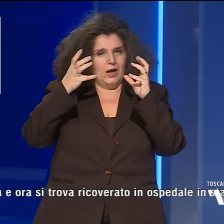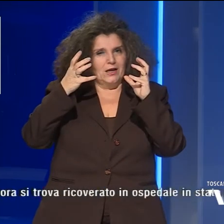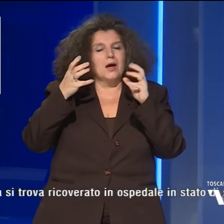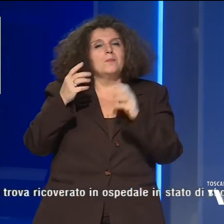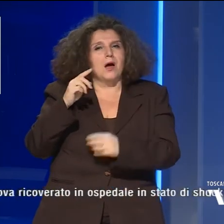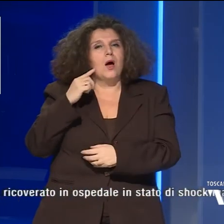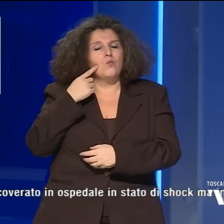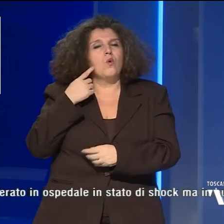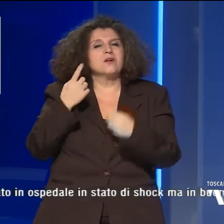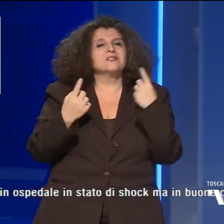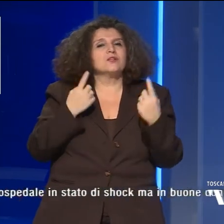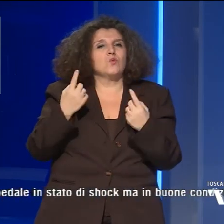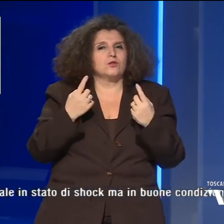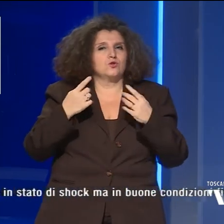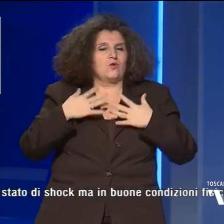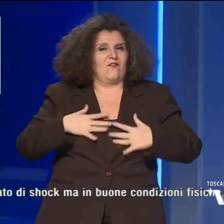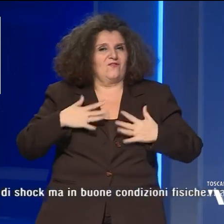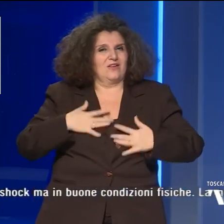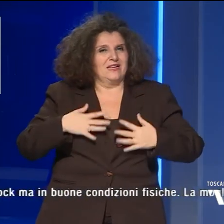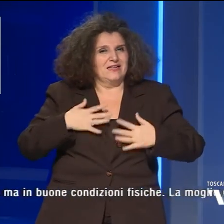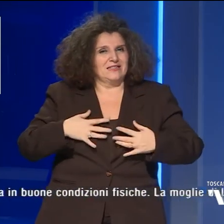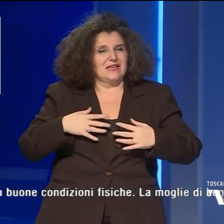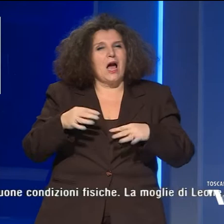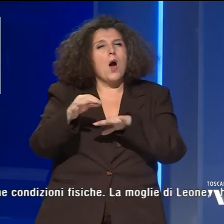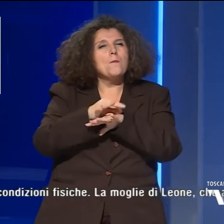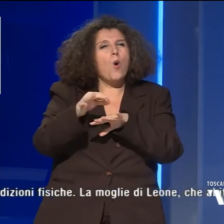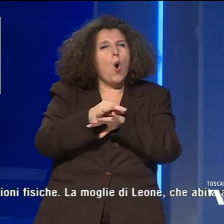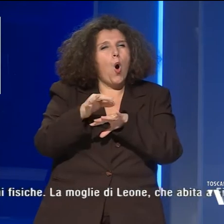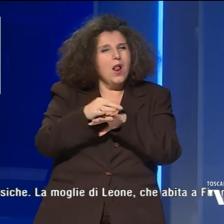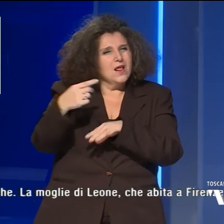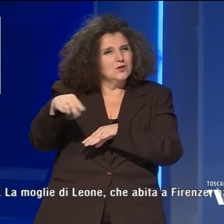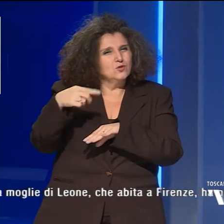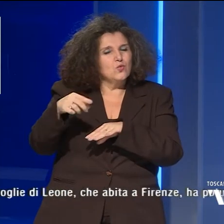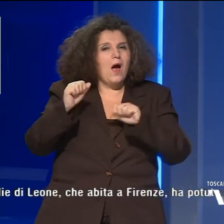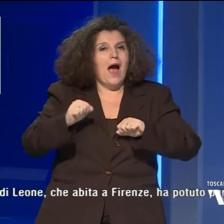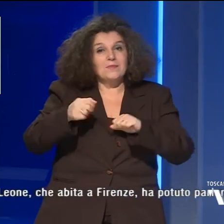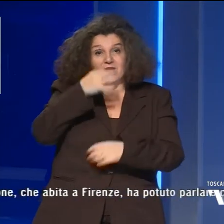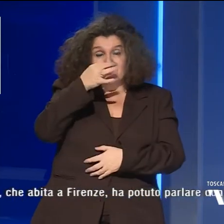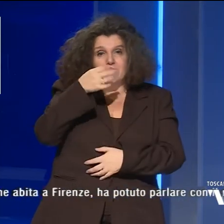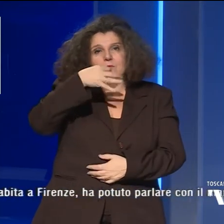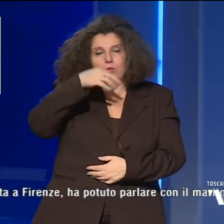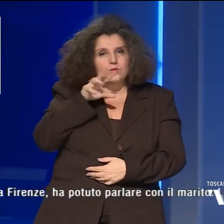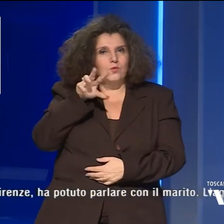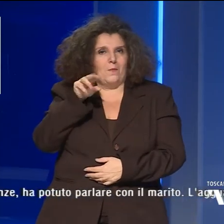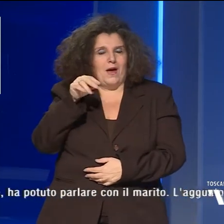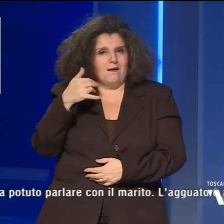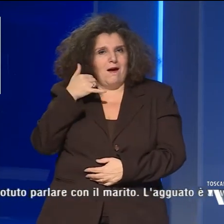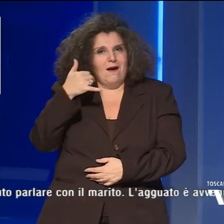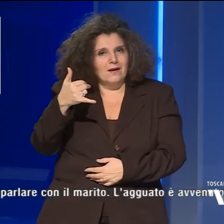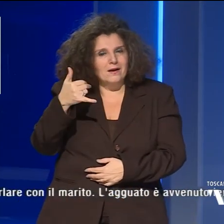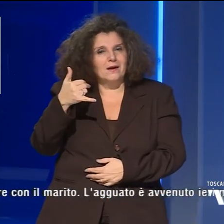buone condizioni fisiche. La moglie di Leone che abita a Firenze ha potuto parlare con il marito.